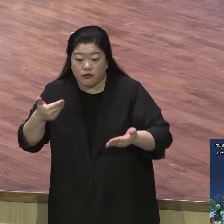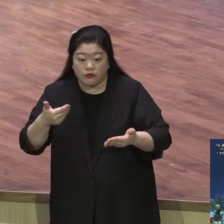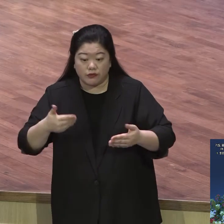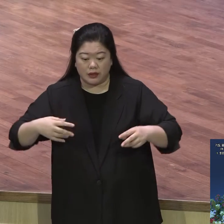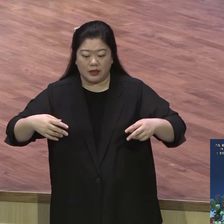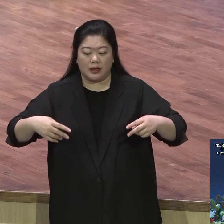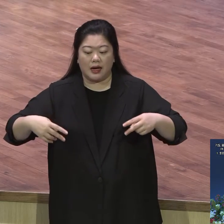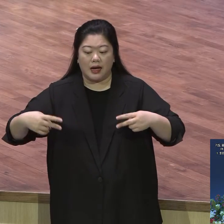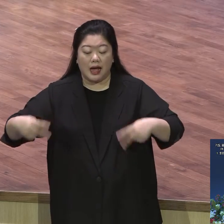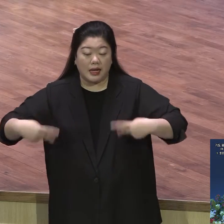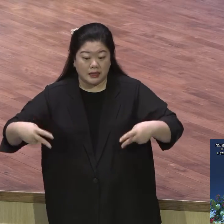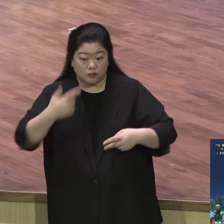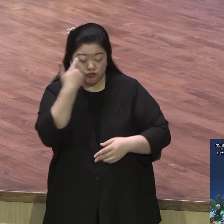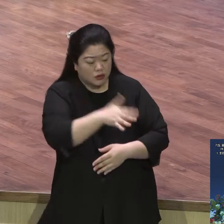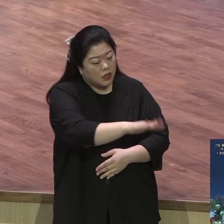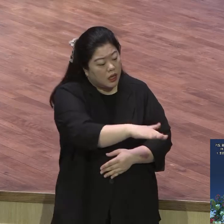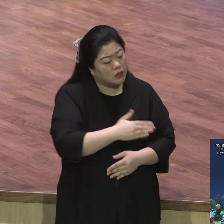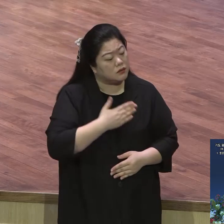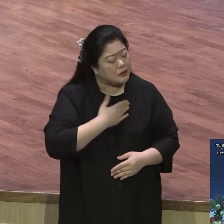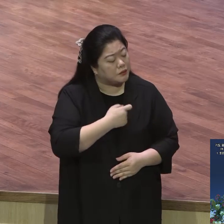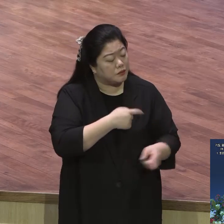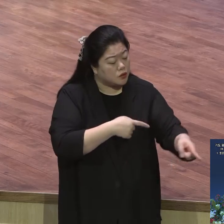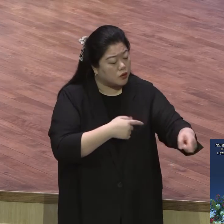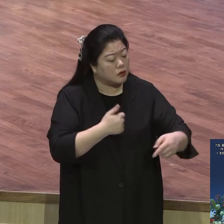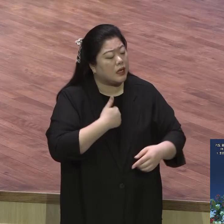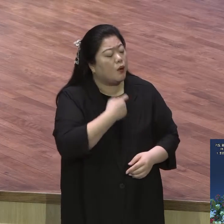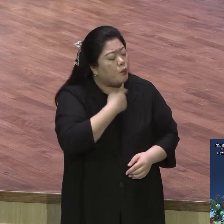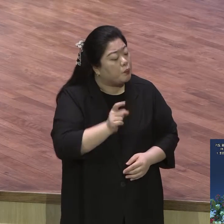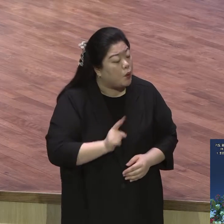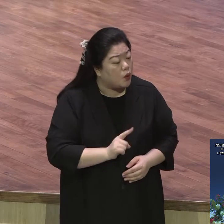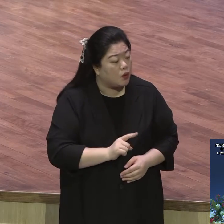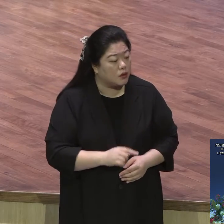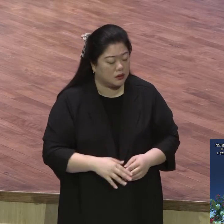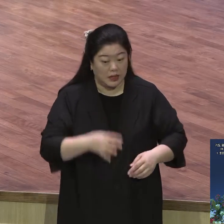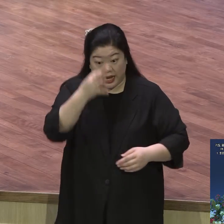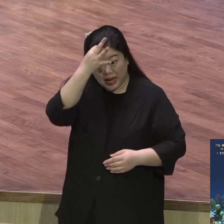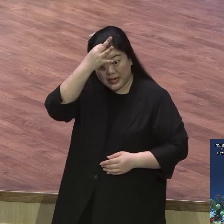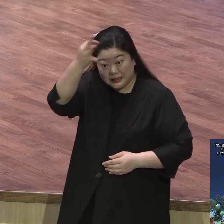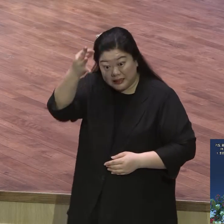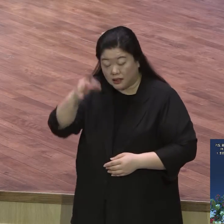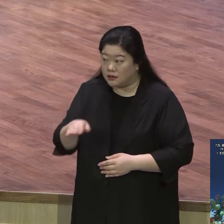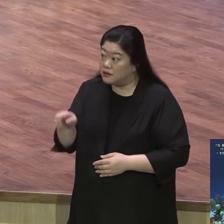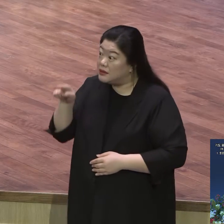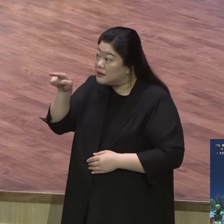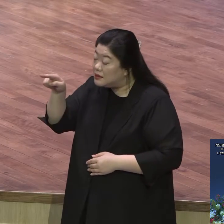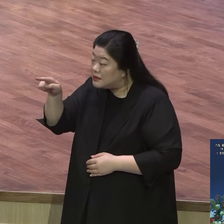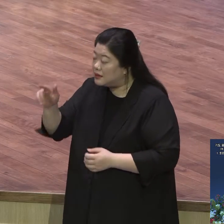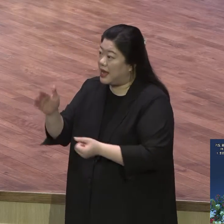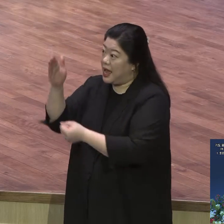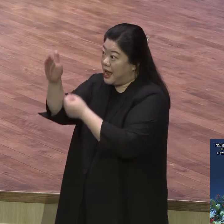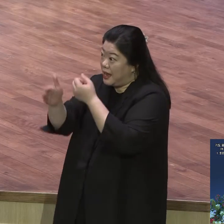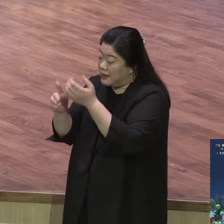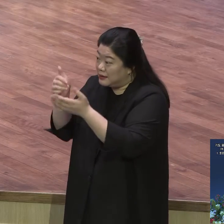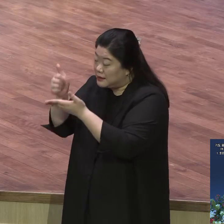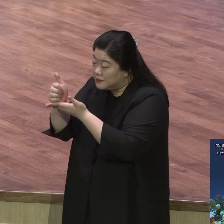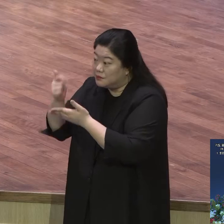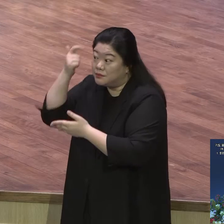뭐라고 말합니까 당신의 성령이 하시는 역사가 내게 갑줄로